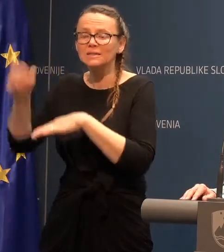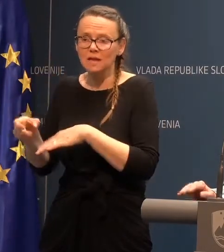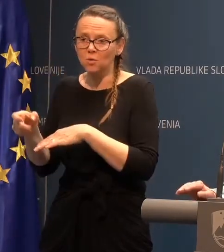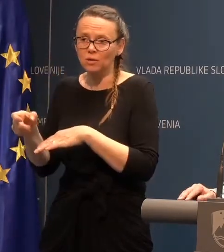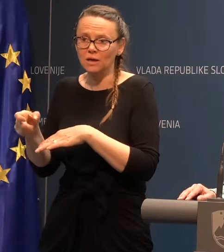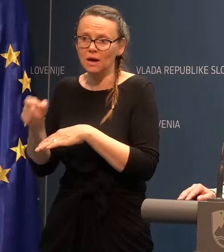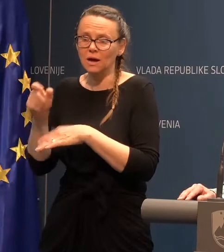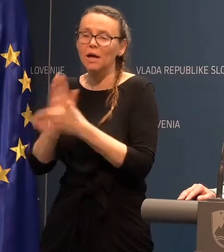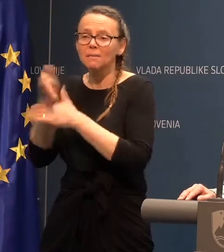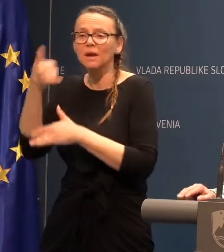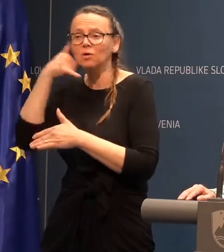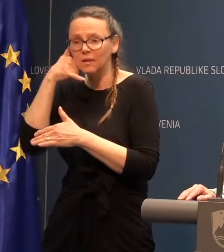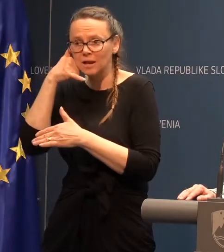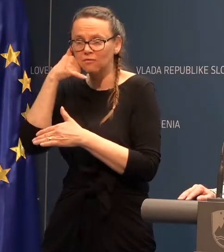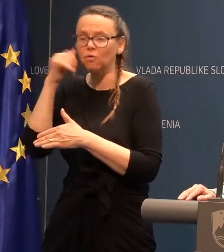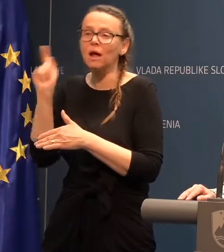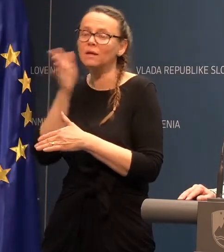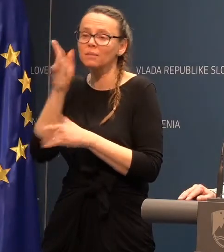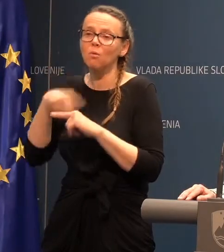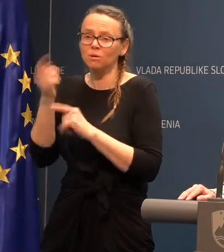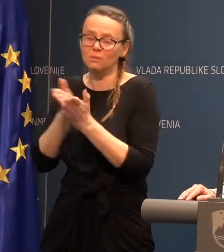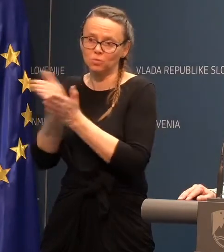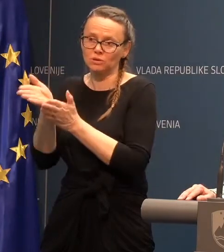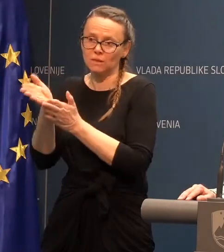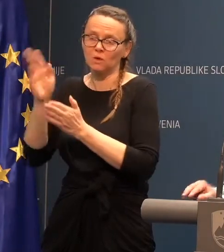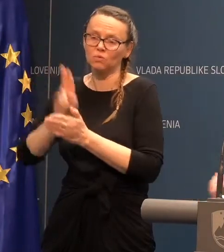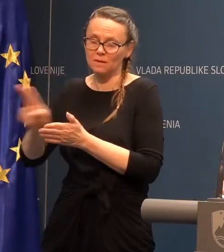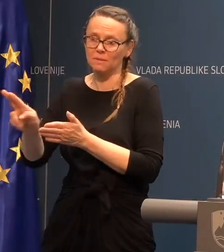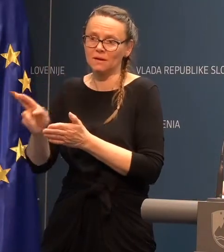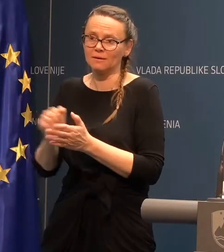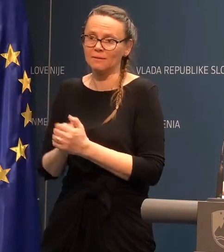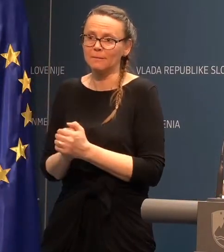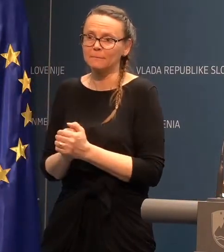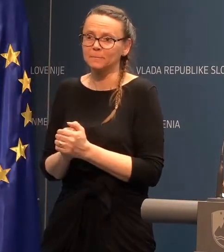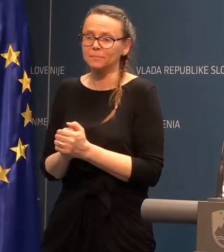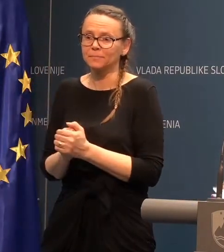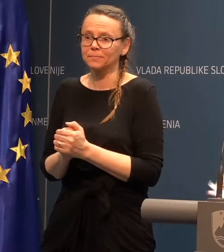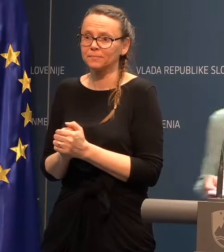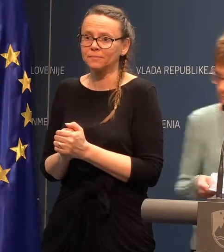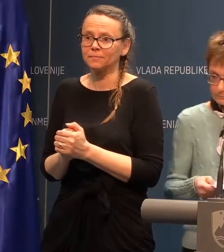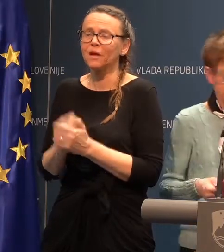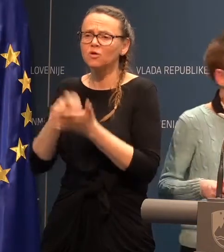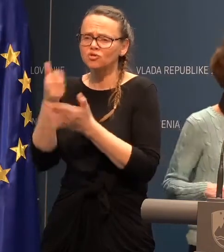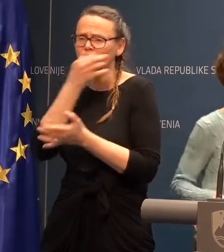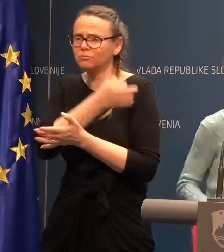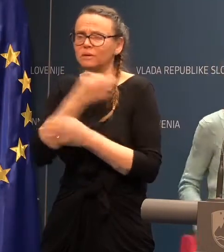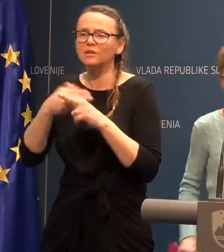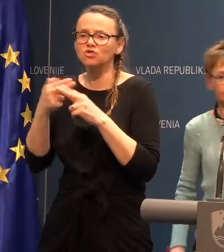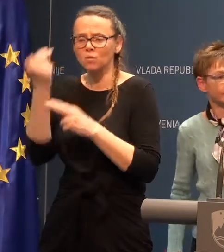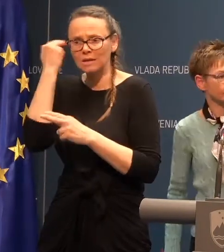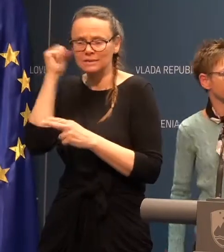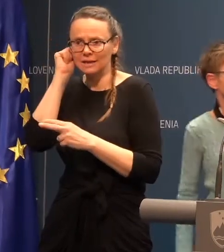preko telefona, ki jih bo potem usmeril dan. V bistvu sem sprašla, da državna sekretarja.